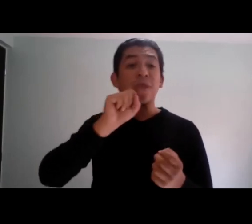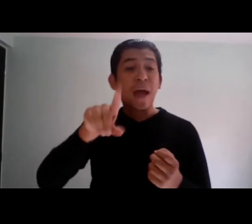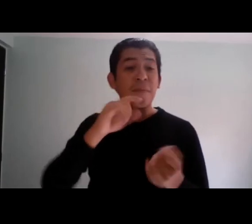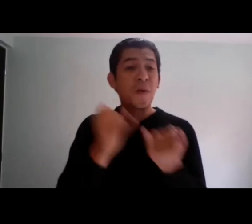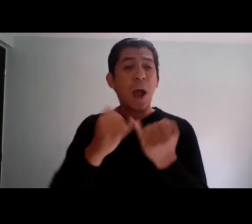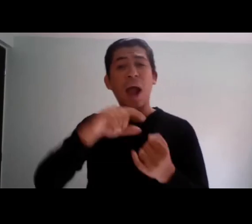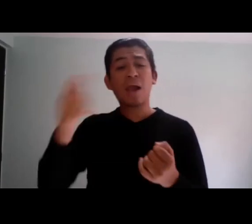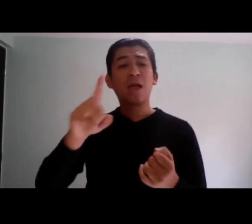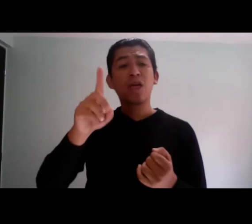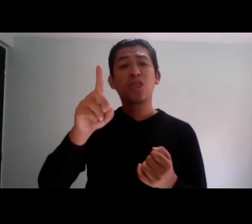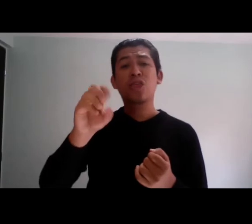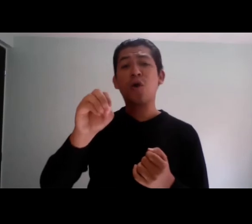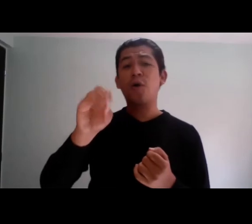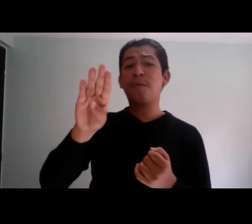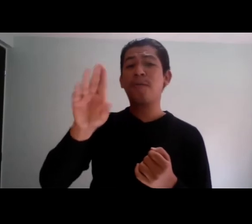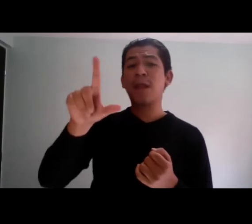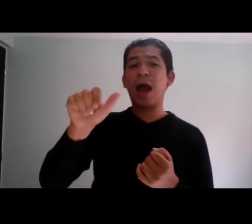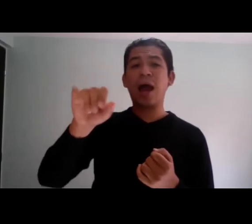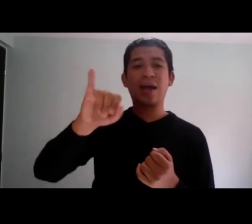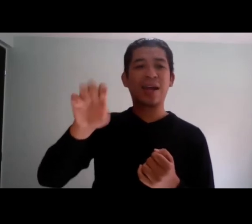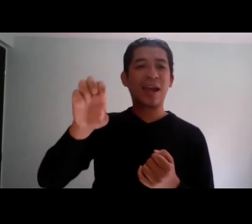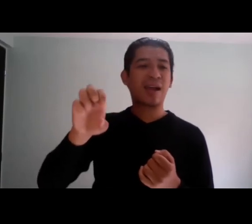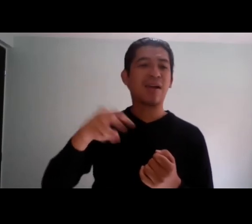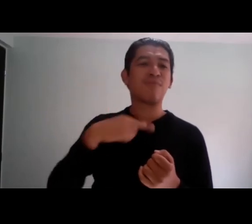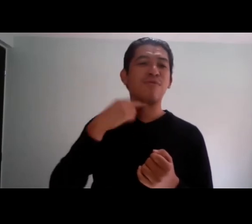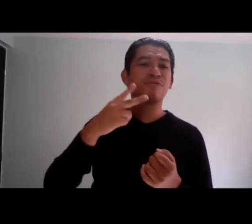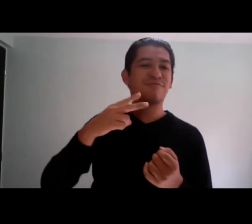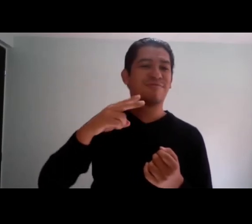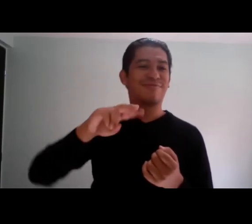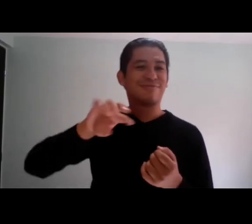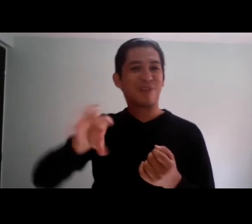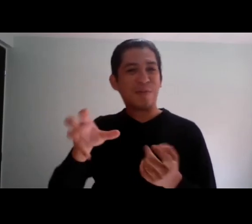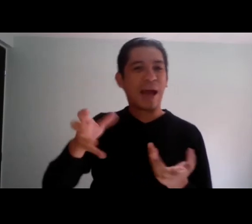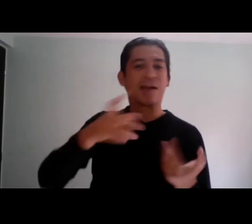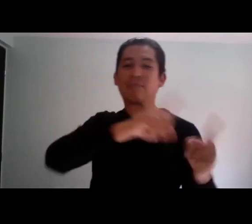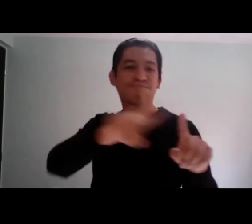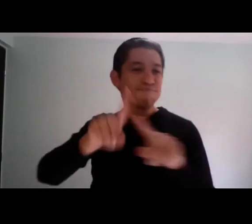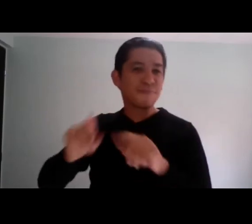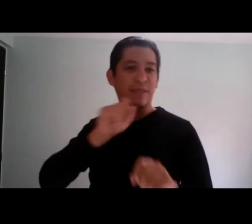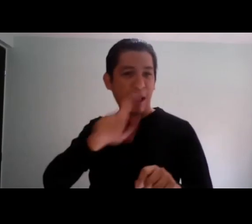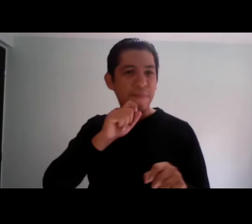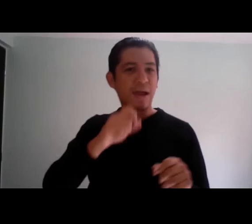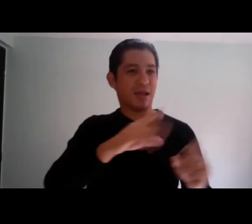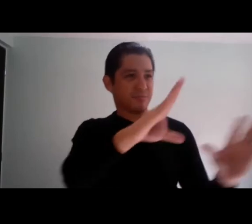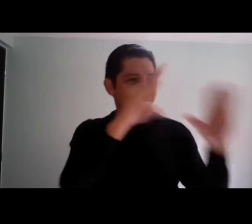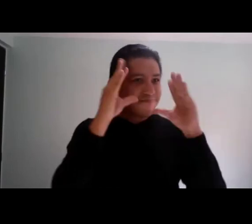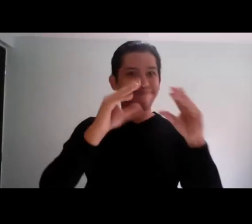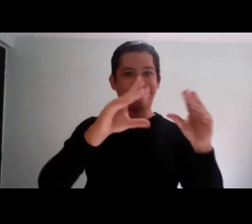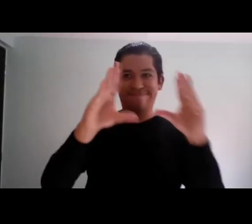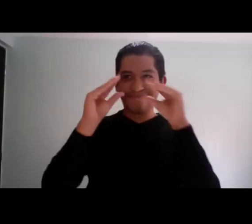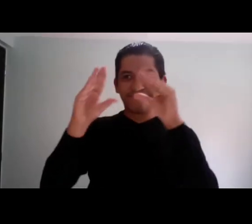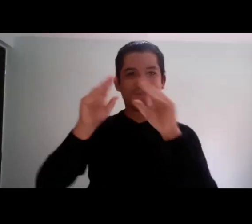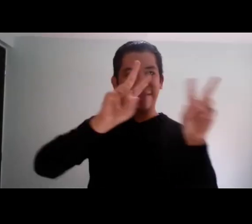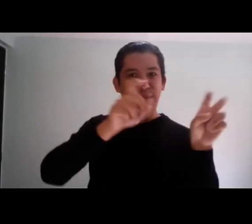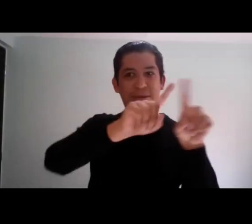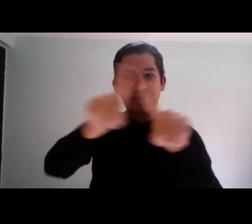que podamos hablar de distintos temas, no solo de, de la interpretación, ¿no? Podamos hablar de qué pasa ahora en esta